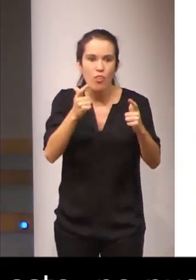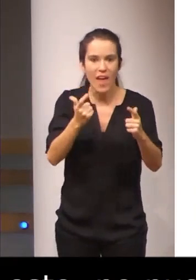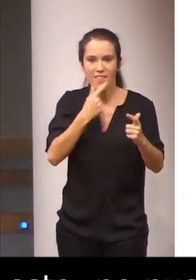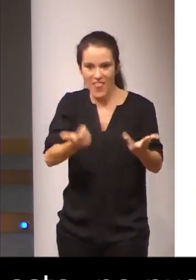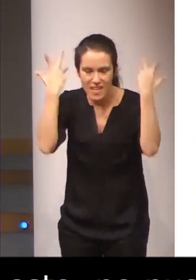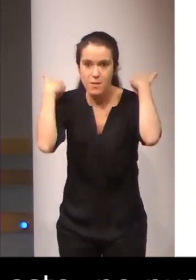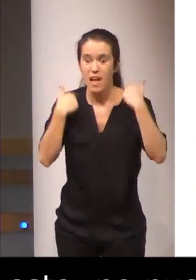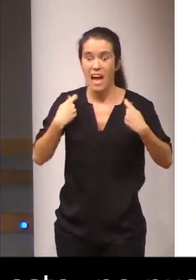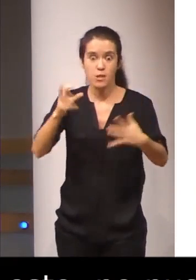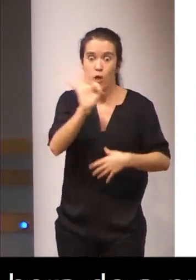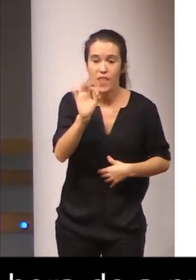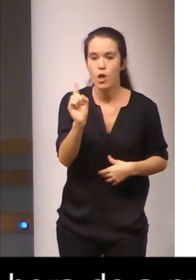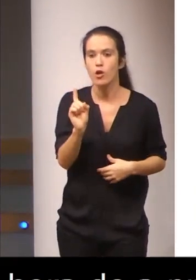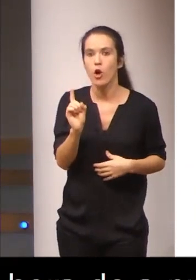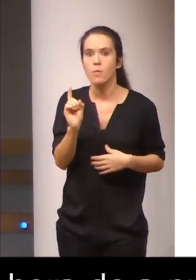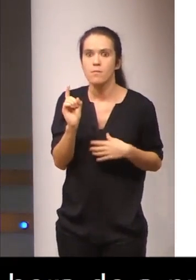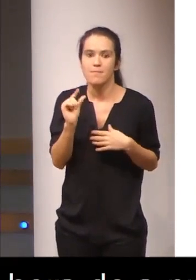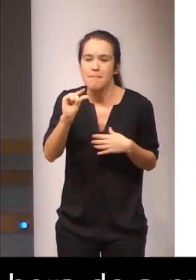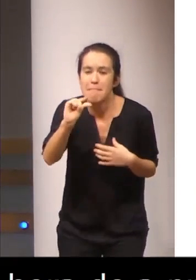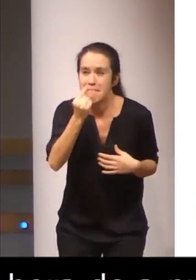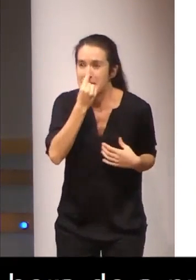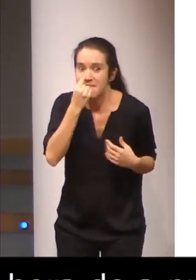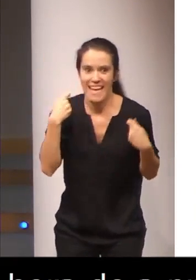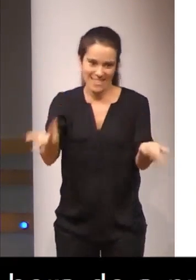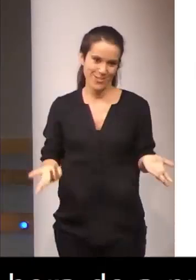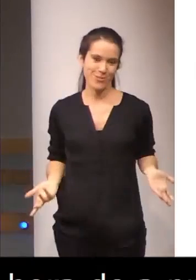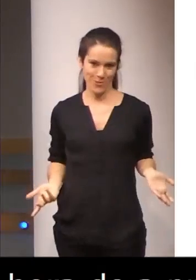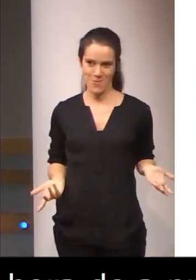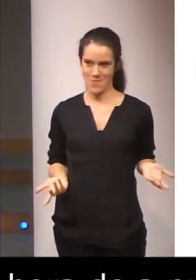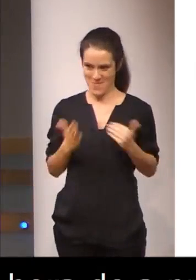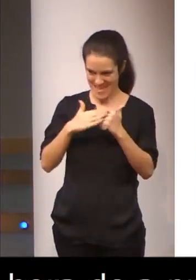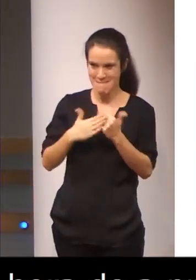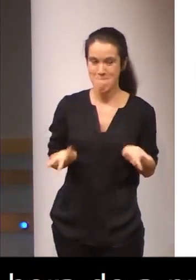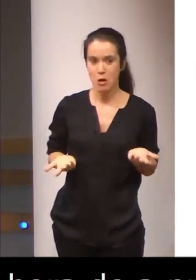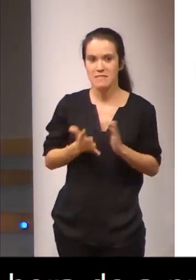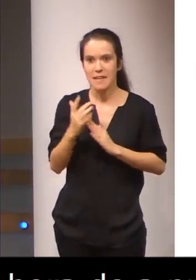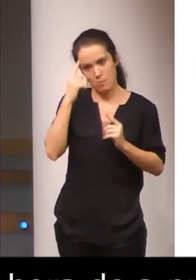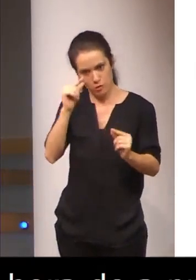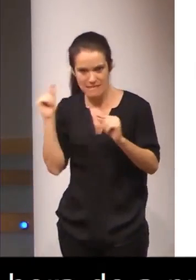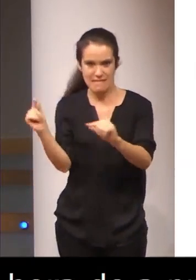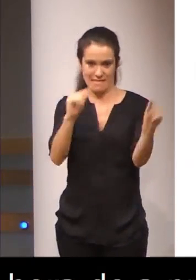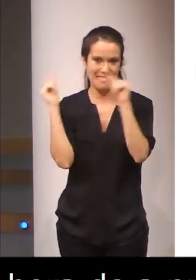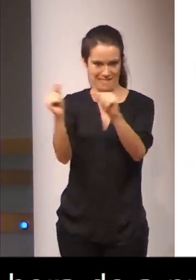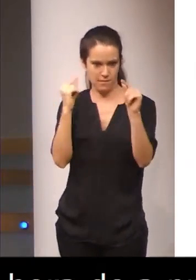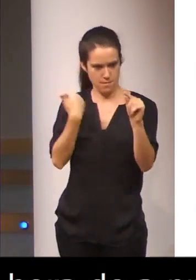que sea a coste cero, pues que sea algo de coste. Todo eso, ya repito, se debatió en la